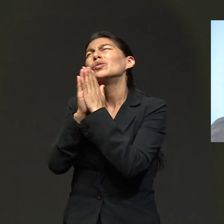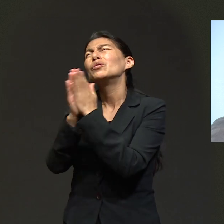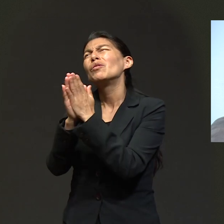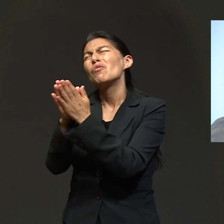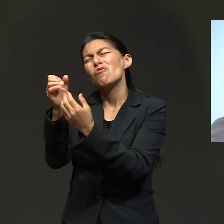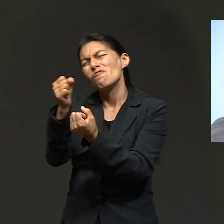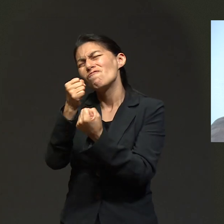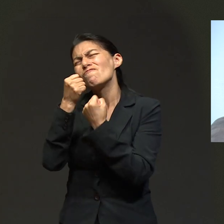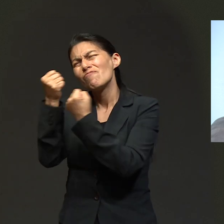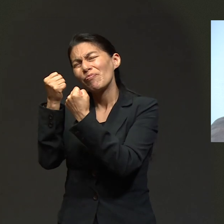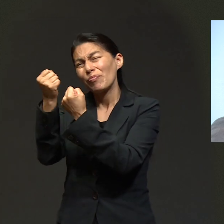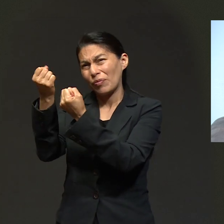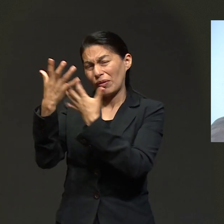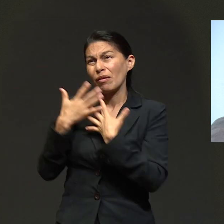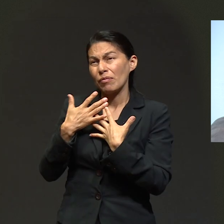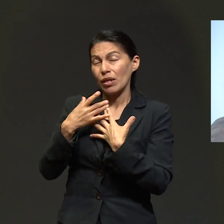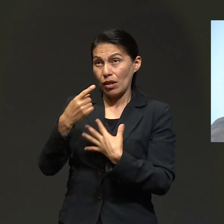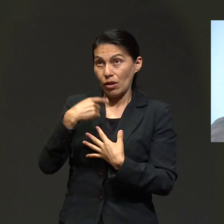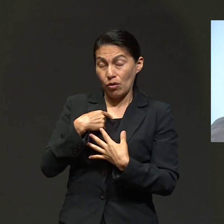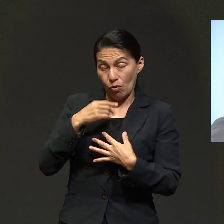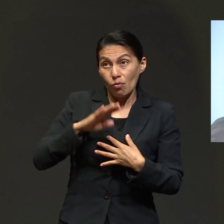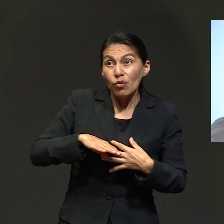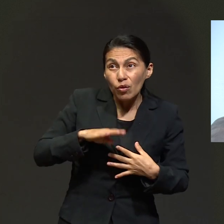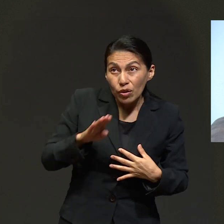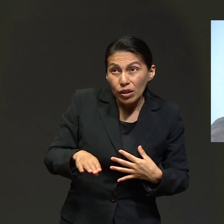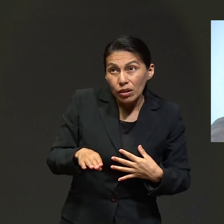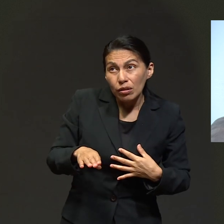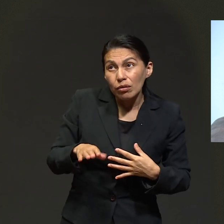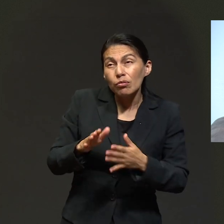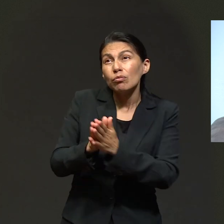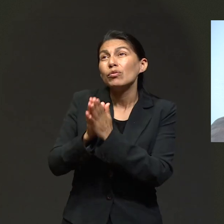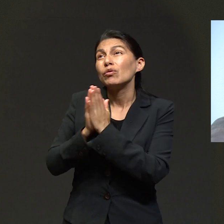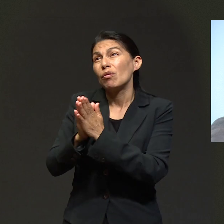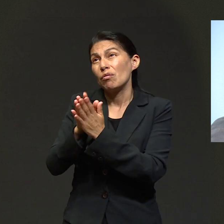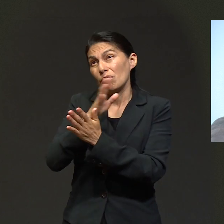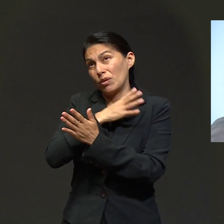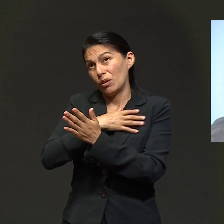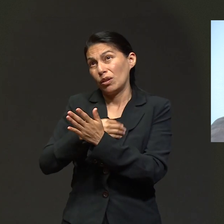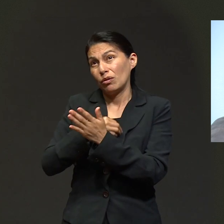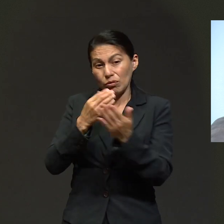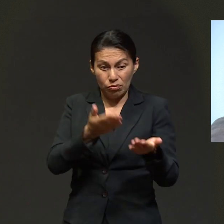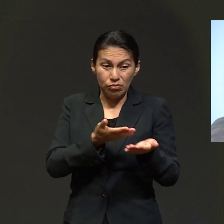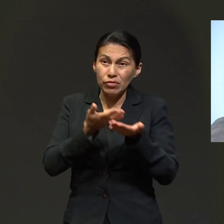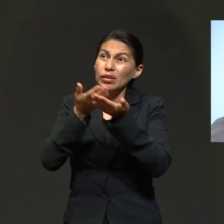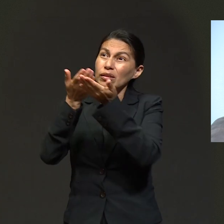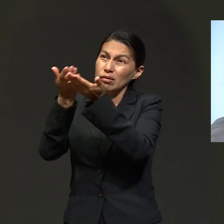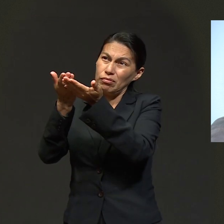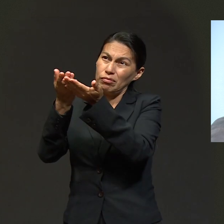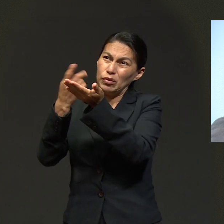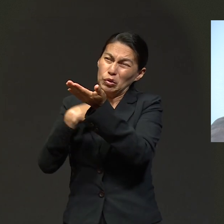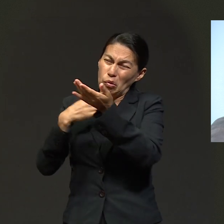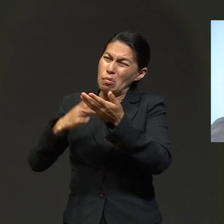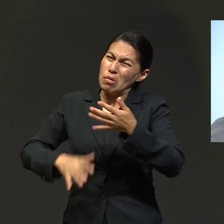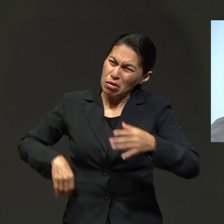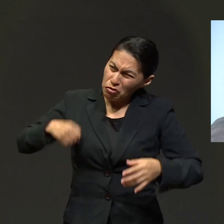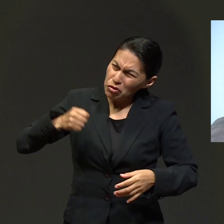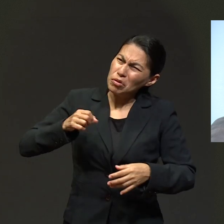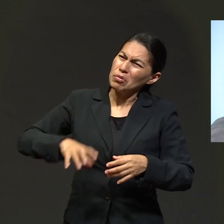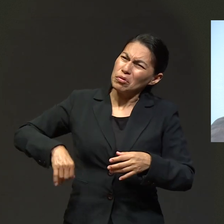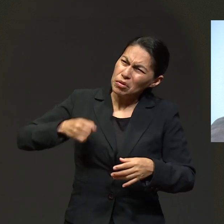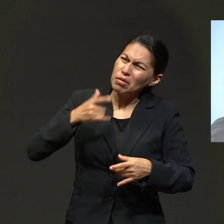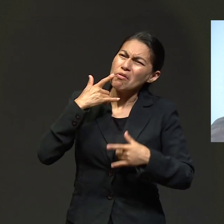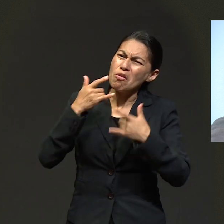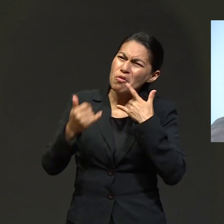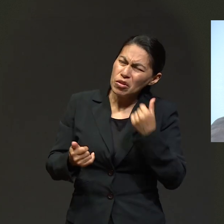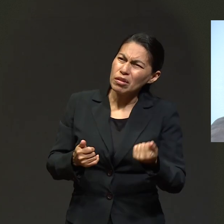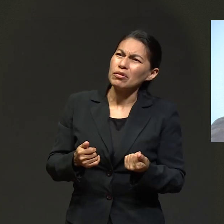momento. Solo dame fuerzas para enfrentar este desafío nuevamente. Y si yo tengo que bajar al descanso, te encargo a mis hijos, que son por los que